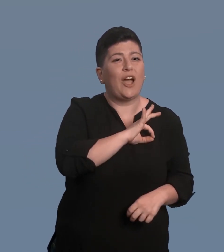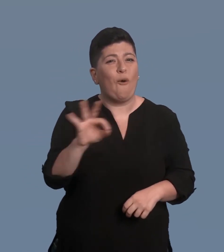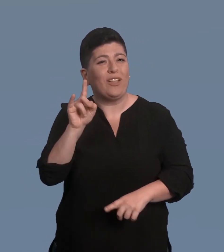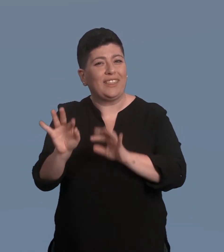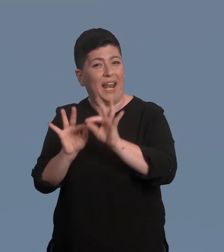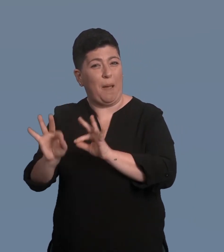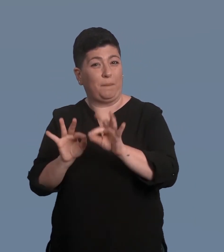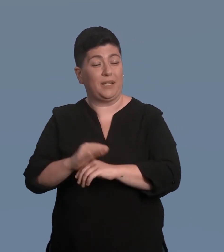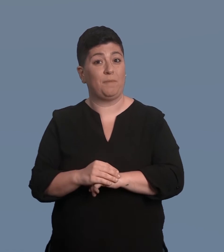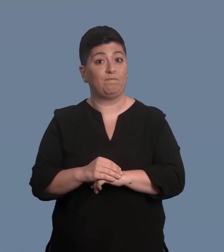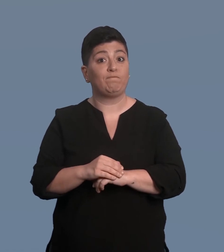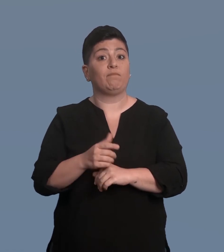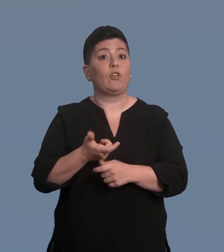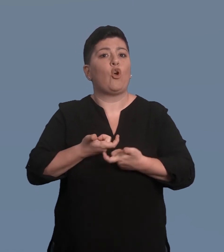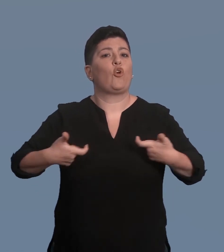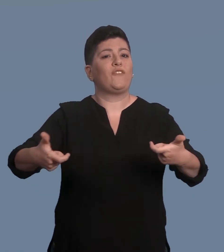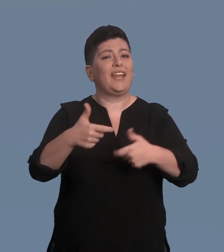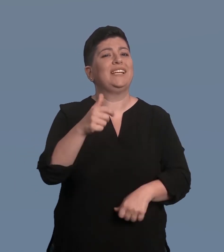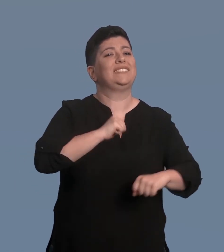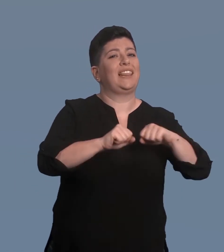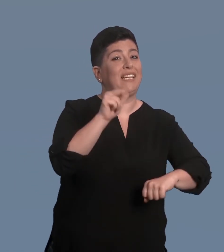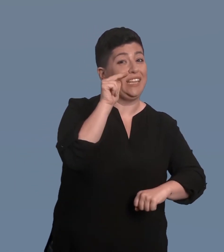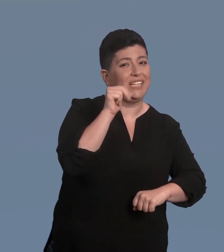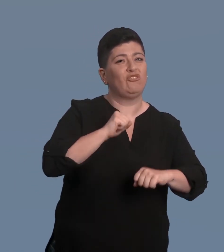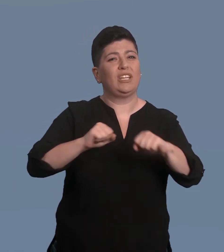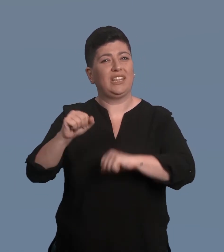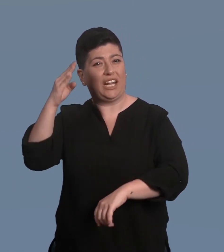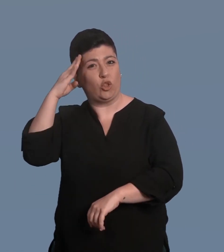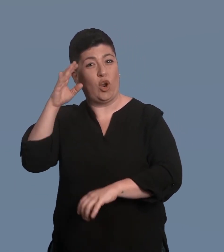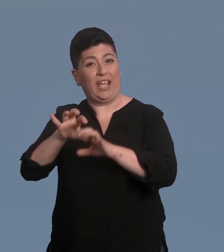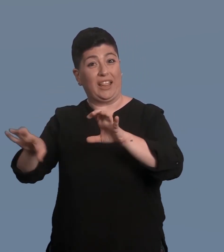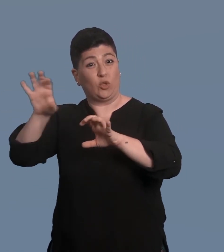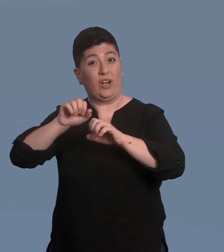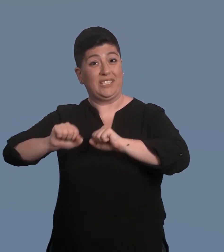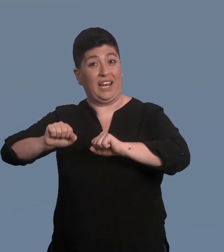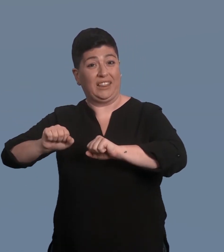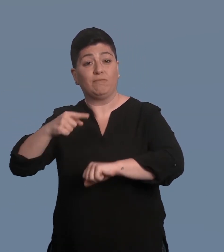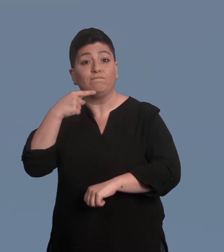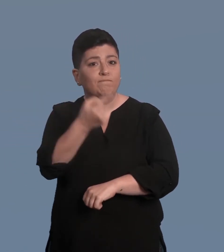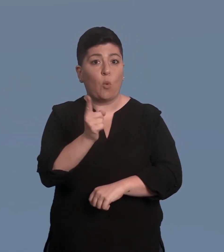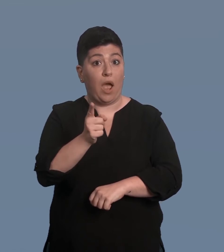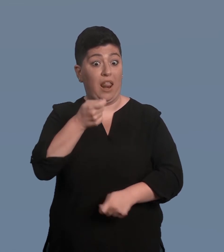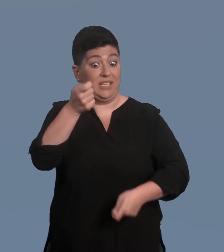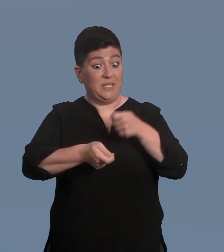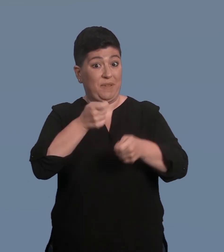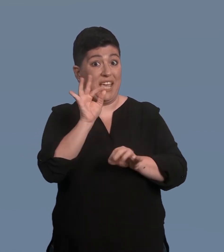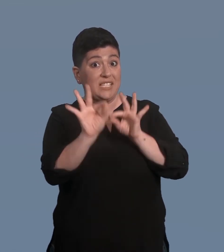costi dei servizi di interpretariato per visite e trattamenti. La conferenza delle direttrici e dei direttori cantonali della sanità